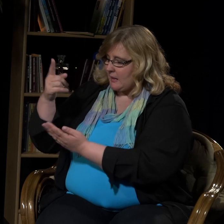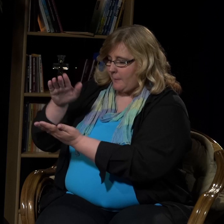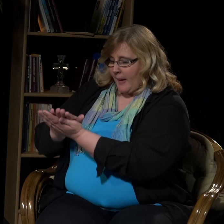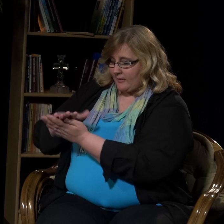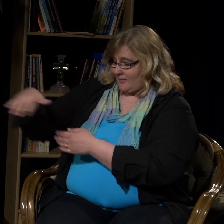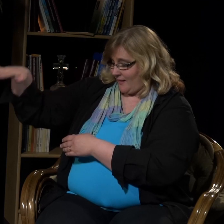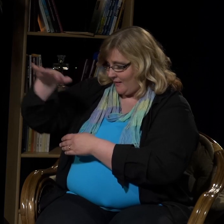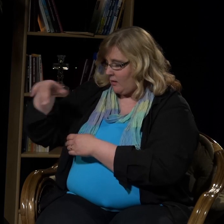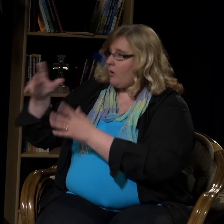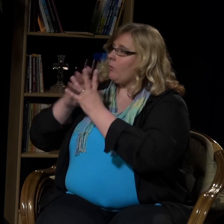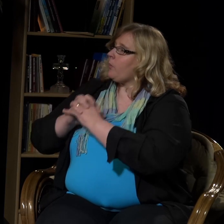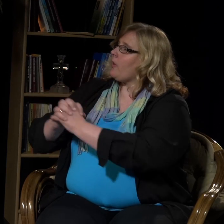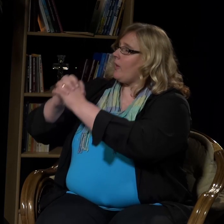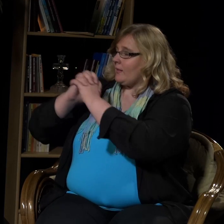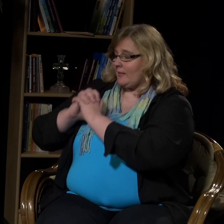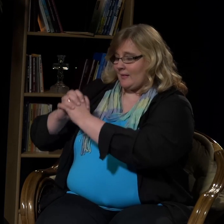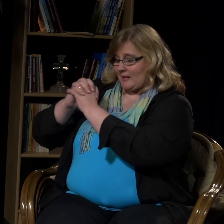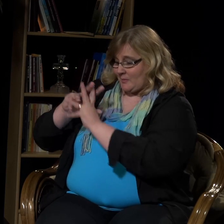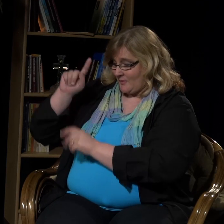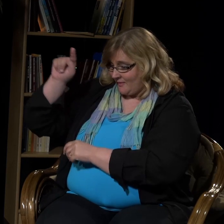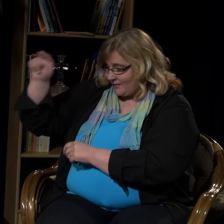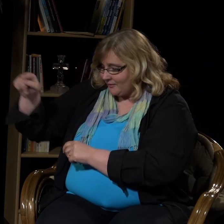Jeesus oli erässä paikassa rukoilemassa.